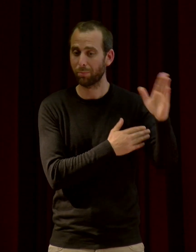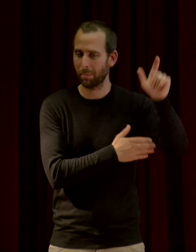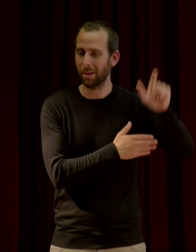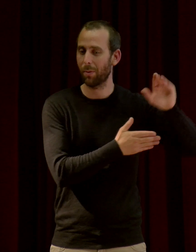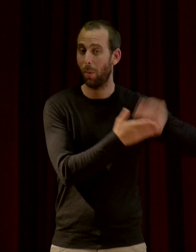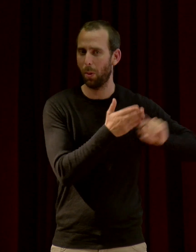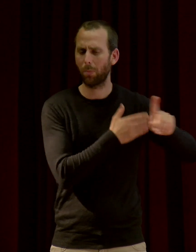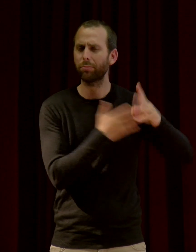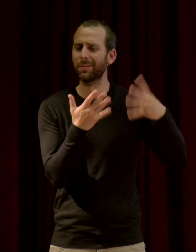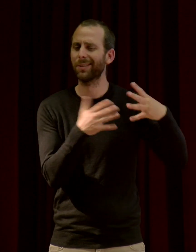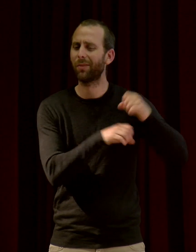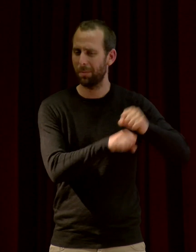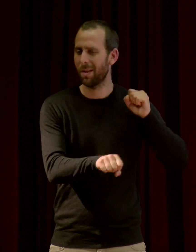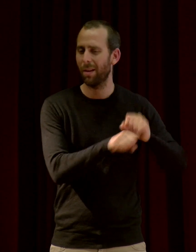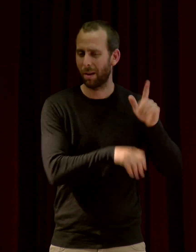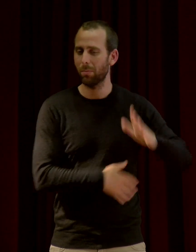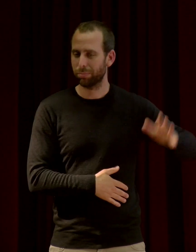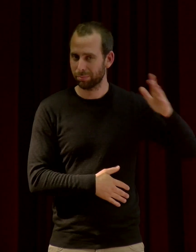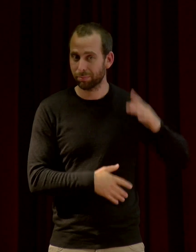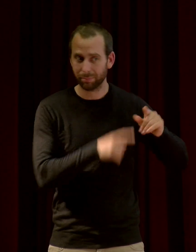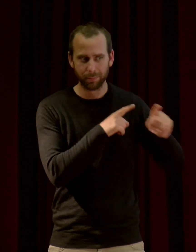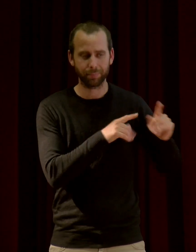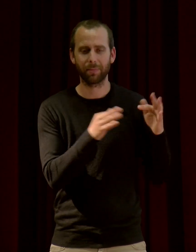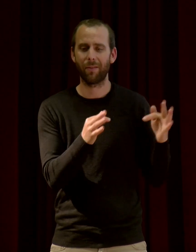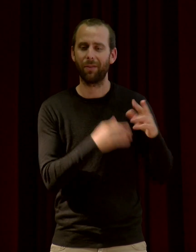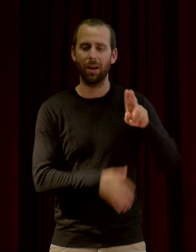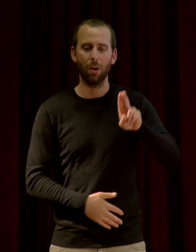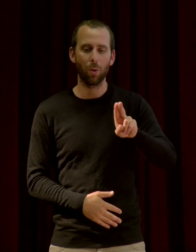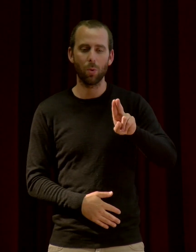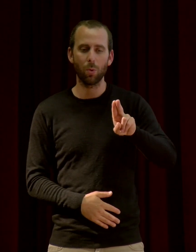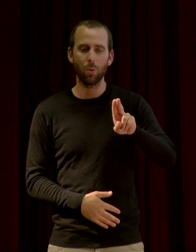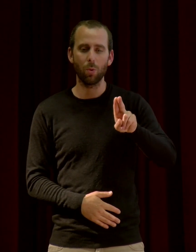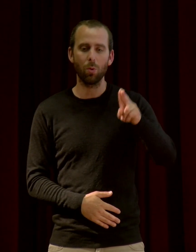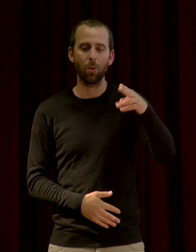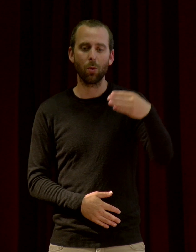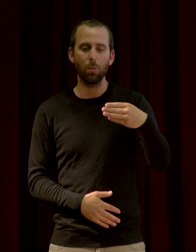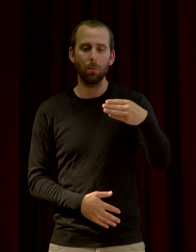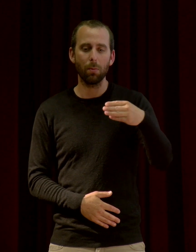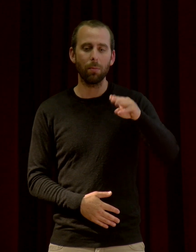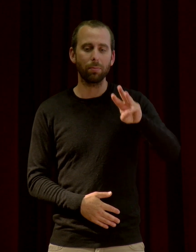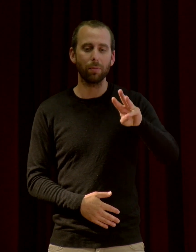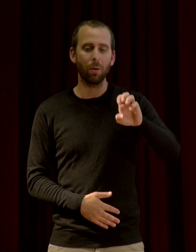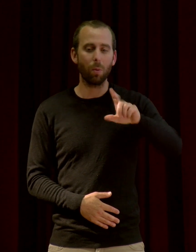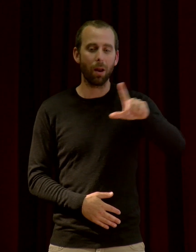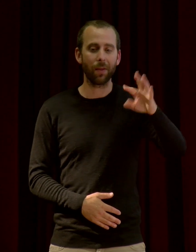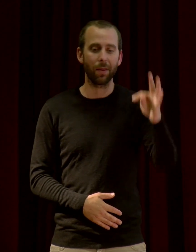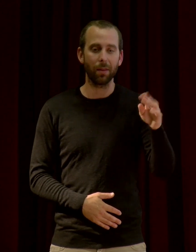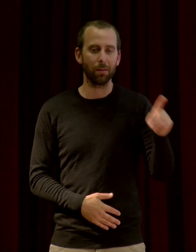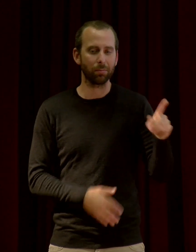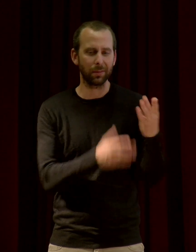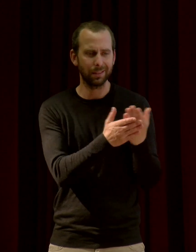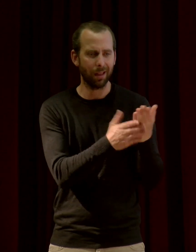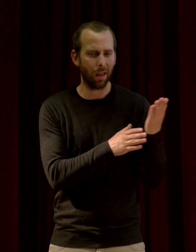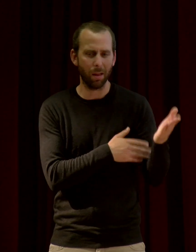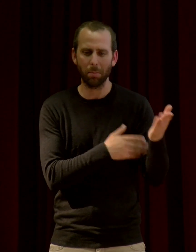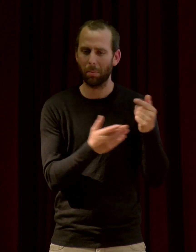c'est du 19e siècle, qui parle de Umwelt, qui est son propre paysage sensoriel. Et on